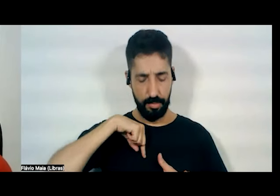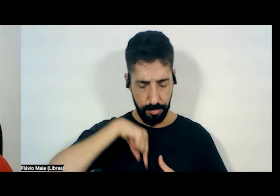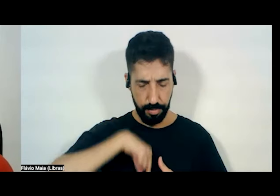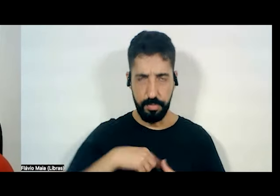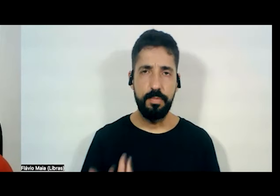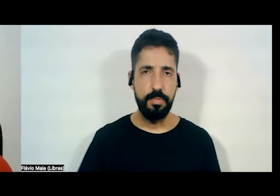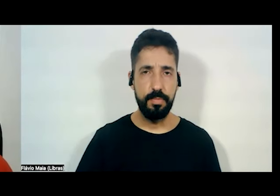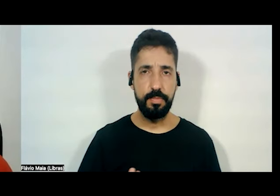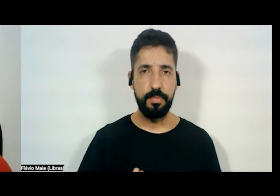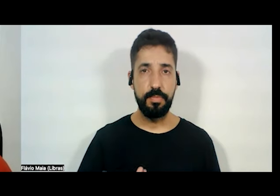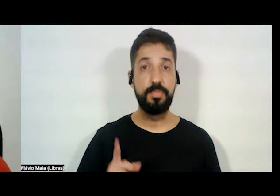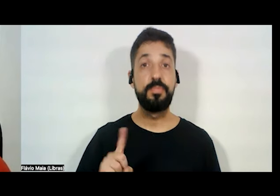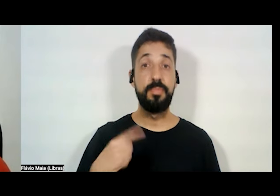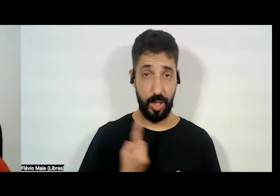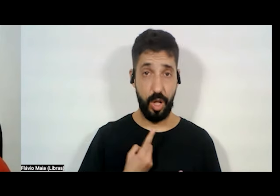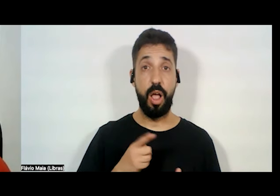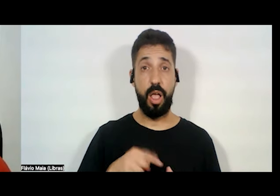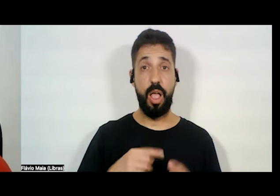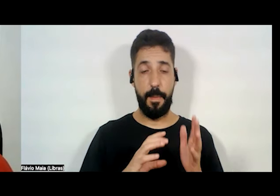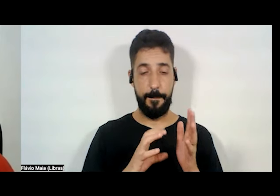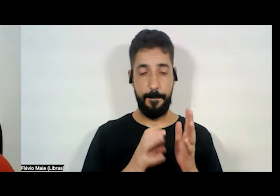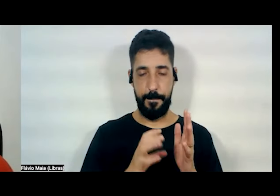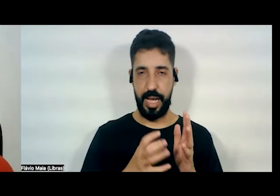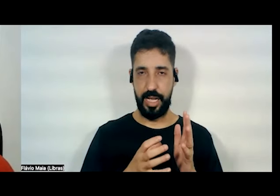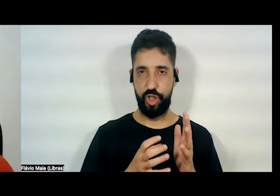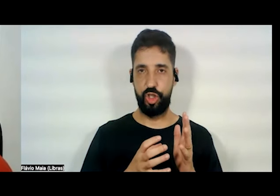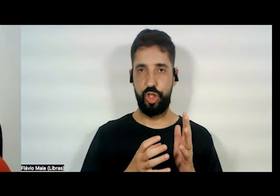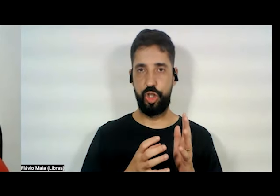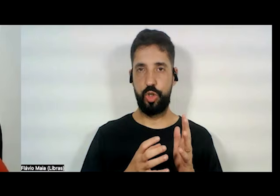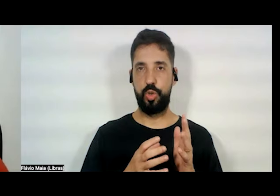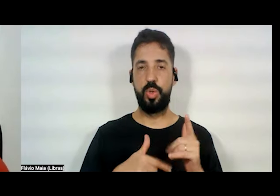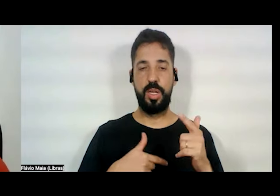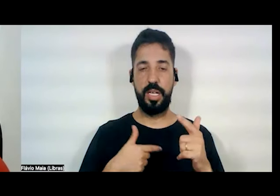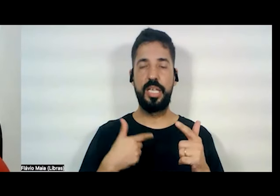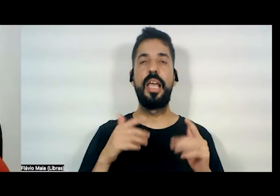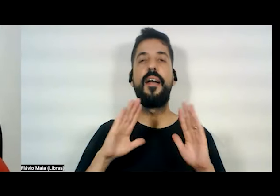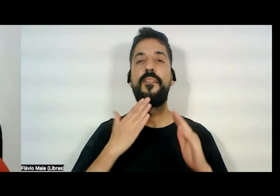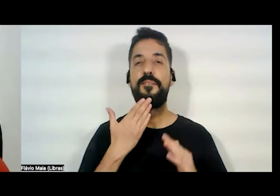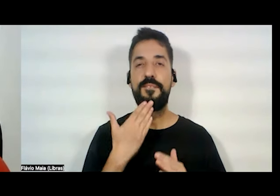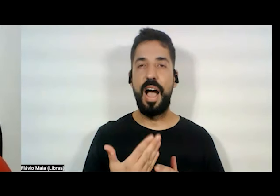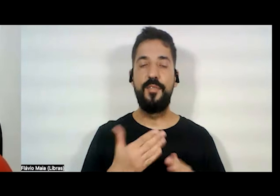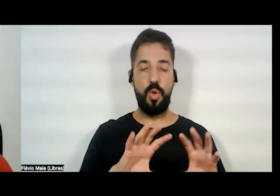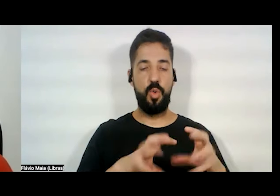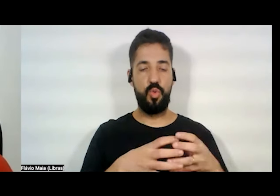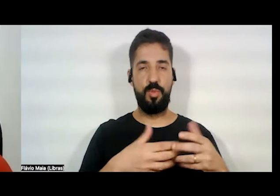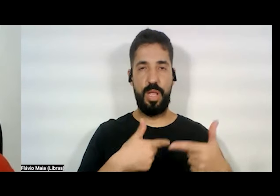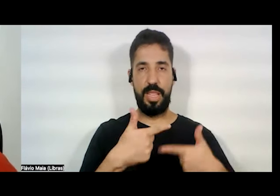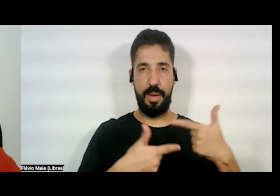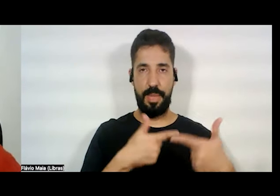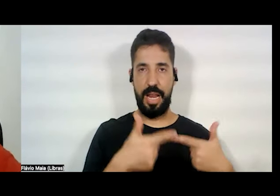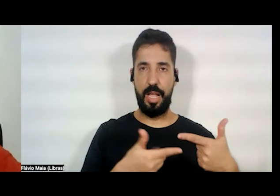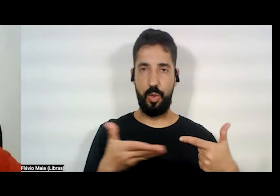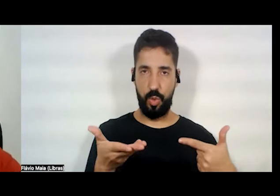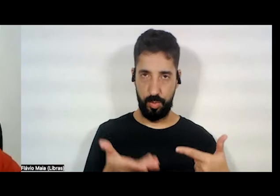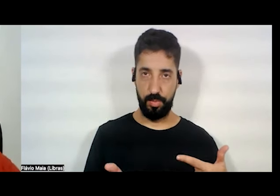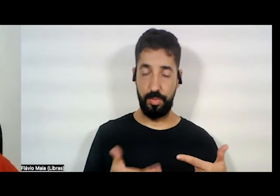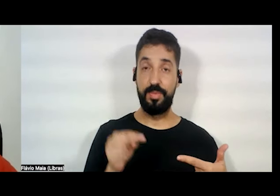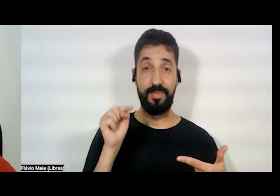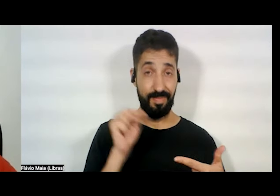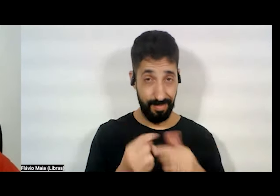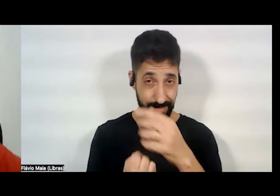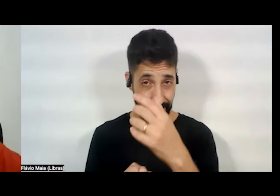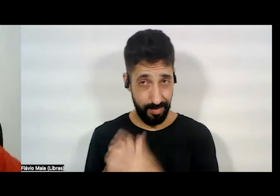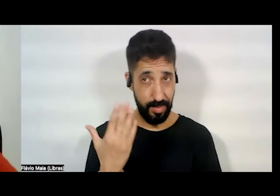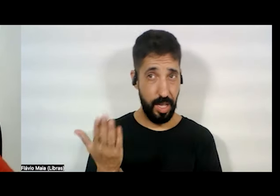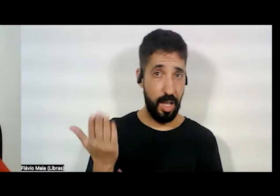partido da classe trabalhadora. E este partido da classe trabalhadora, que foi formado naquela foto inicial,